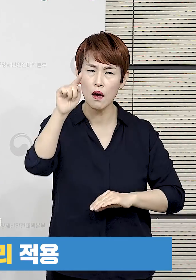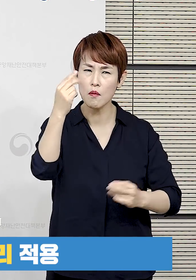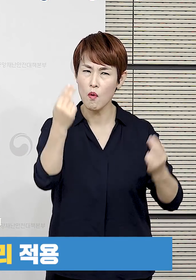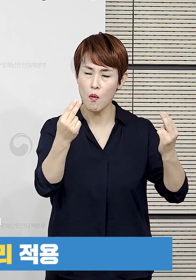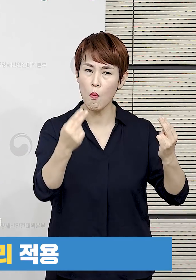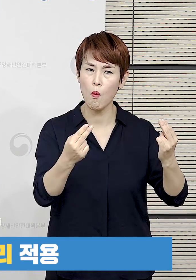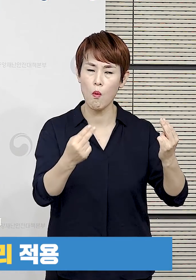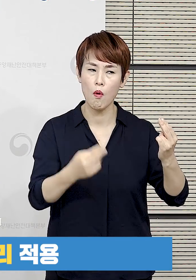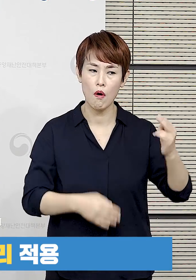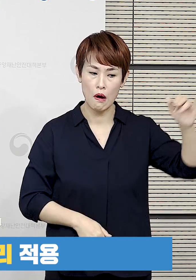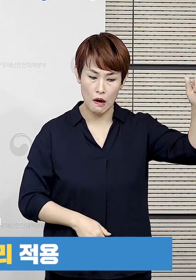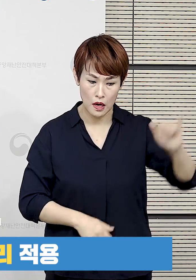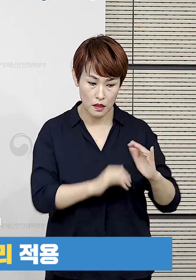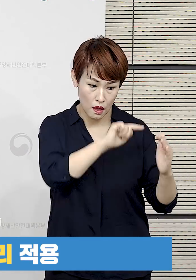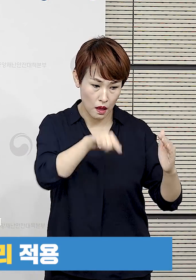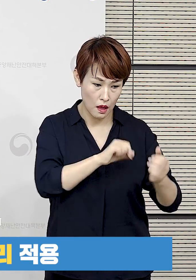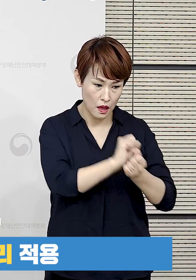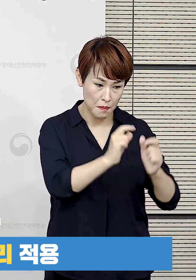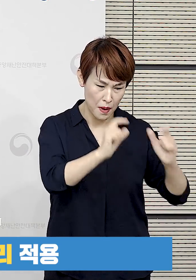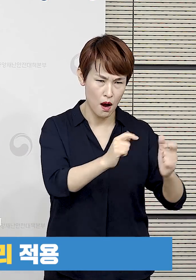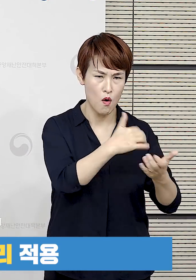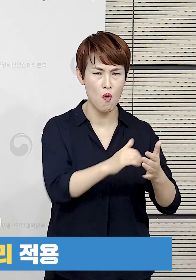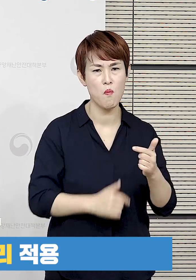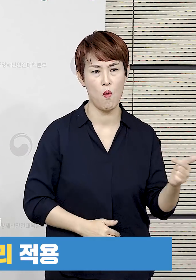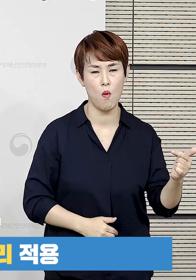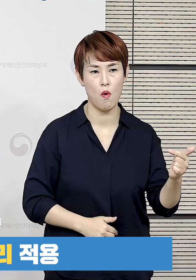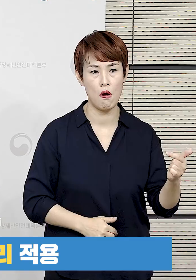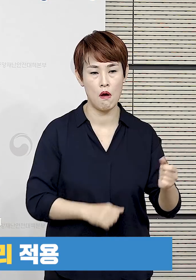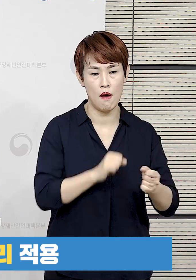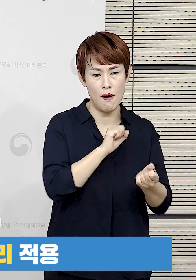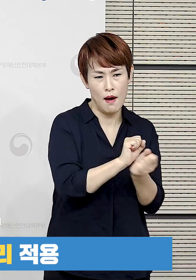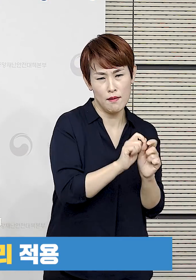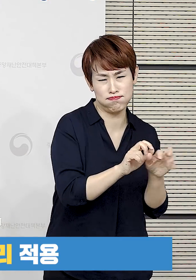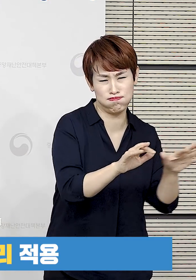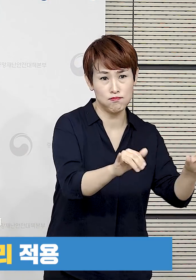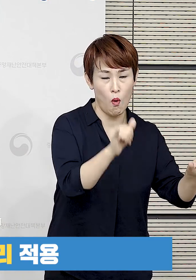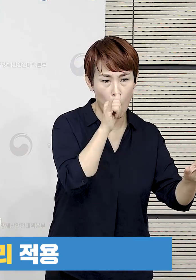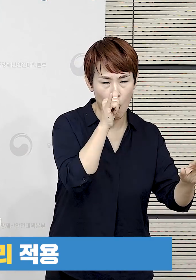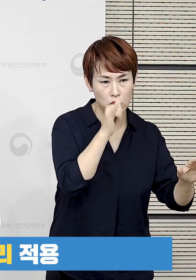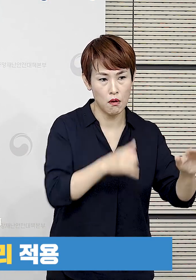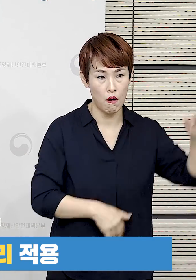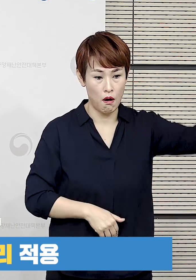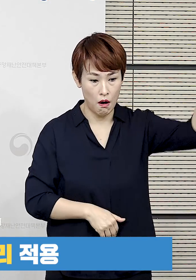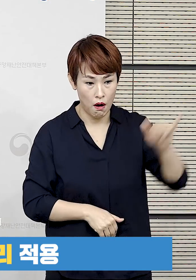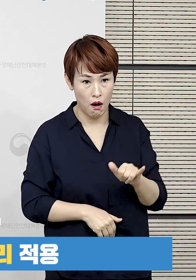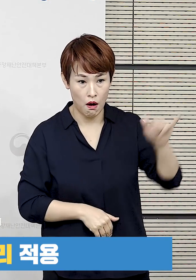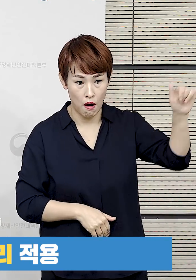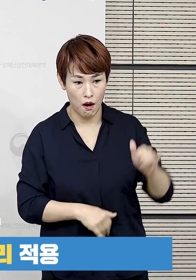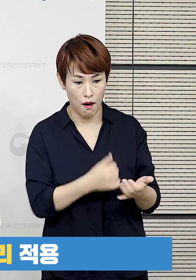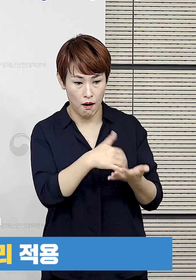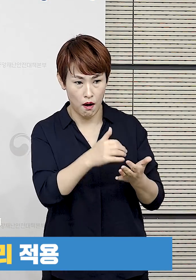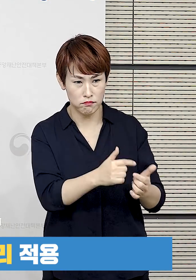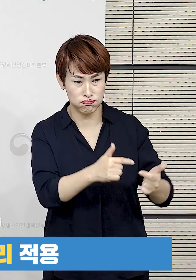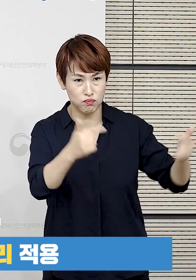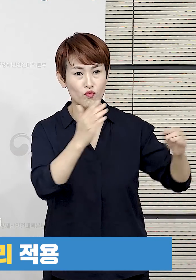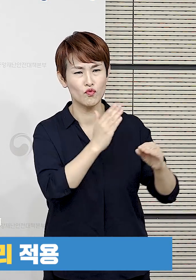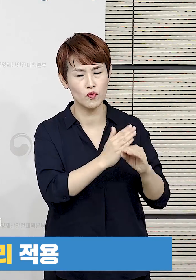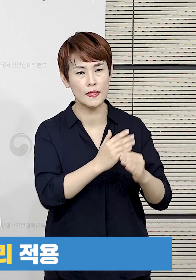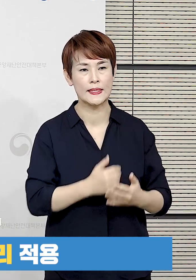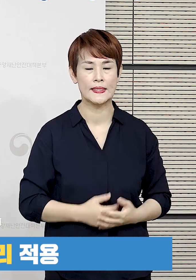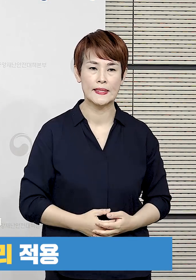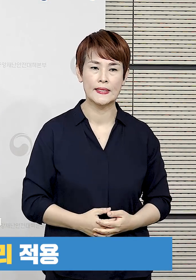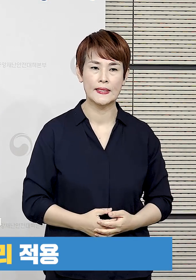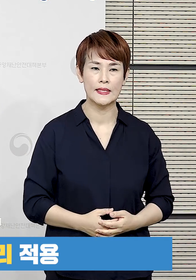다른 국가에 비해 입국자 중 확진 환자 수가 많고 증가 속도가 빠르고 입국자 수도 많아지고 있는